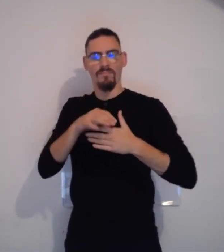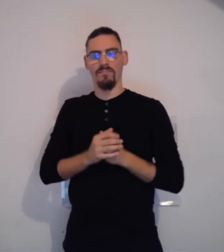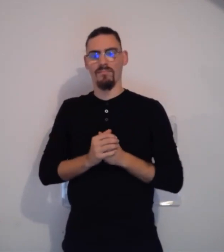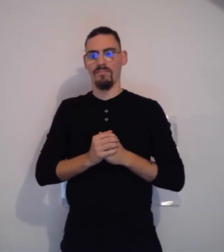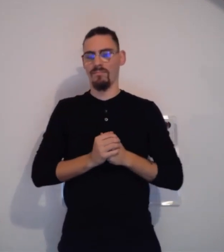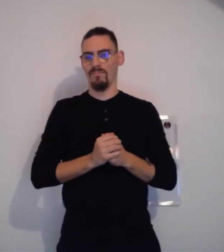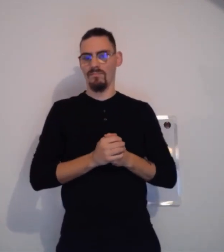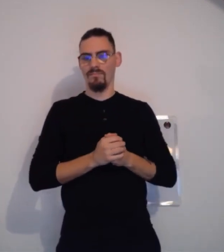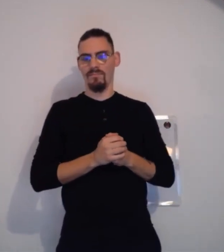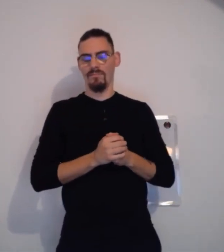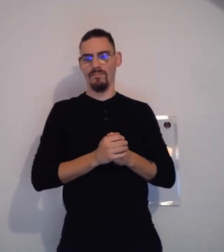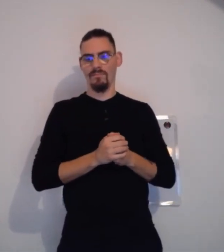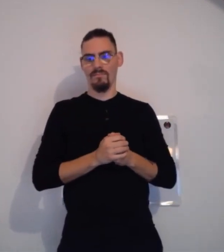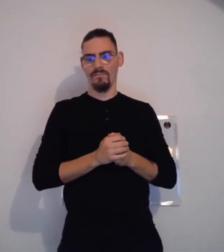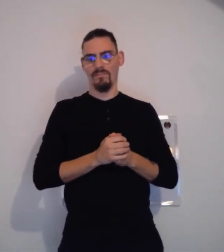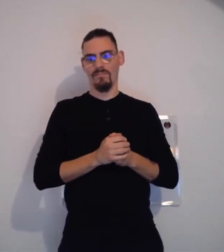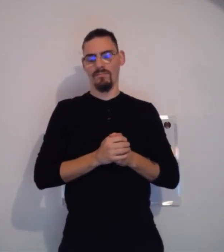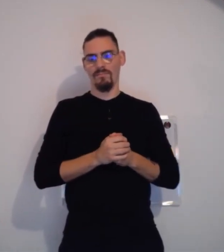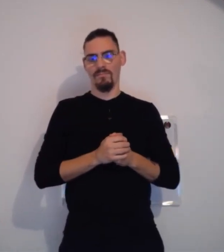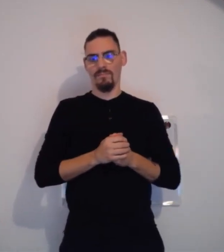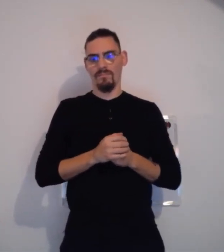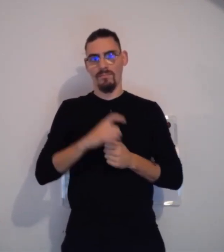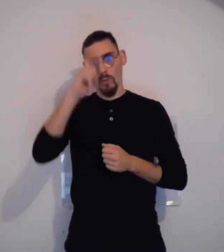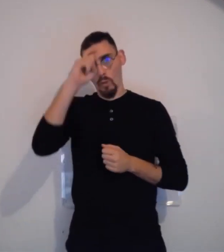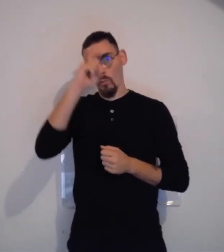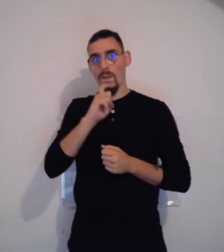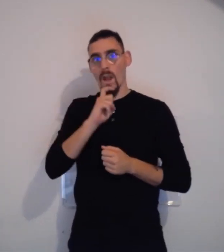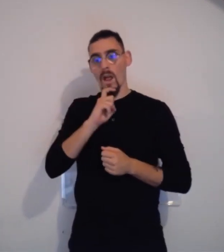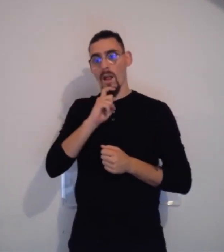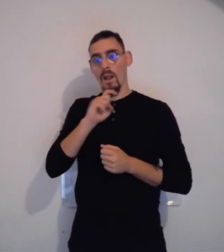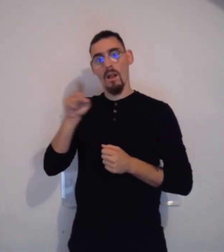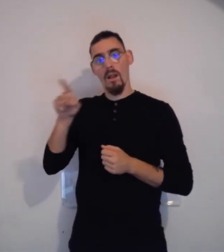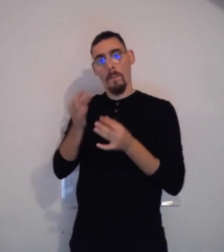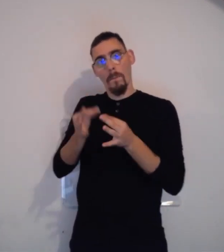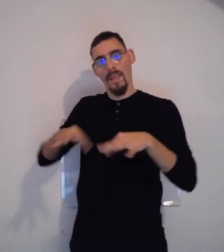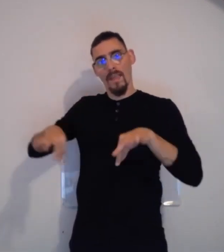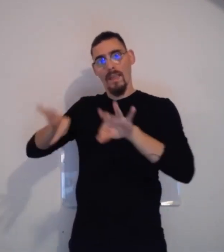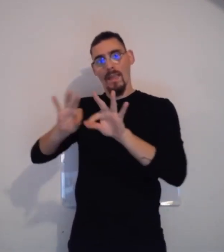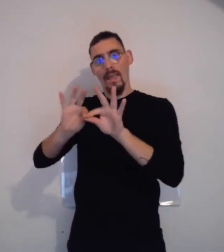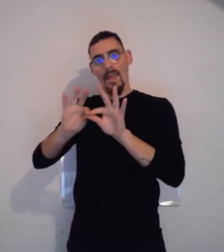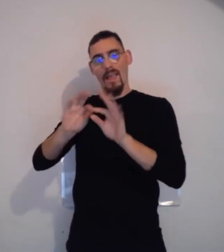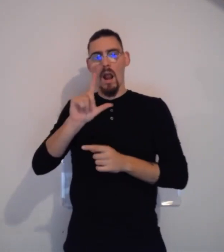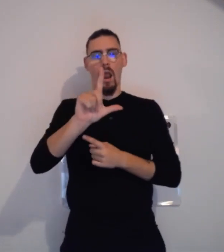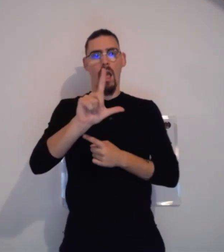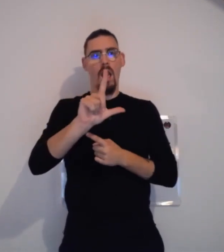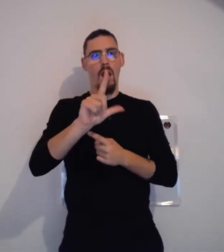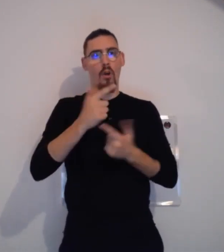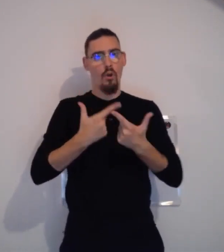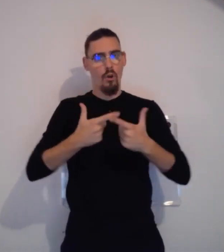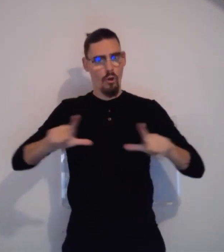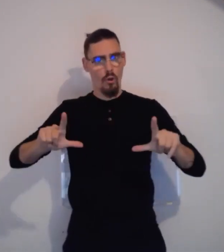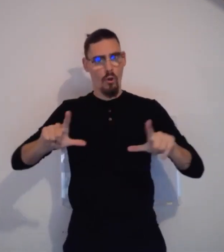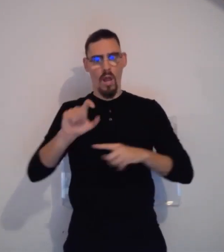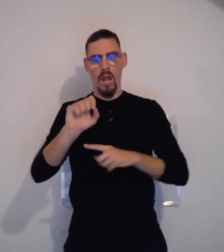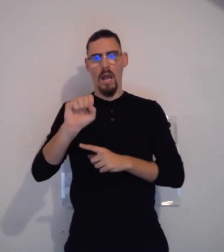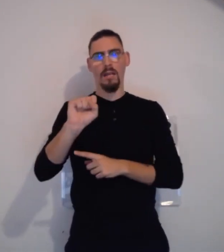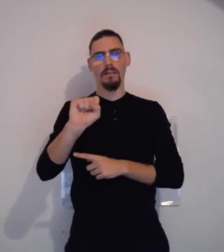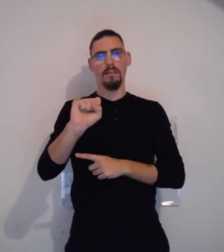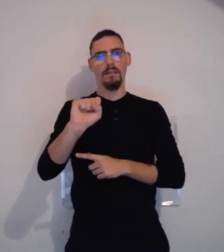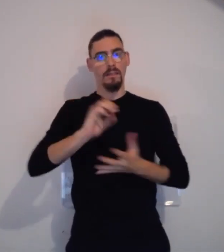plat. Et moi, je vais pincer ma main, ce qui va donner le mot « viande ». Eh bien, au Portugal, « e », c'est